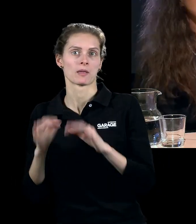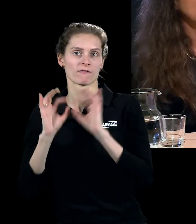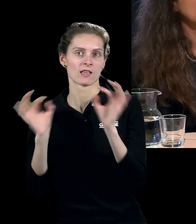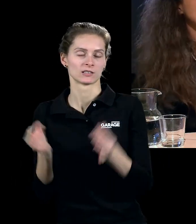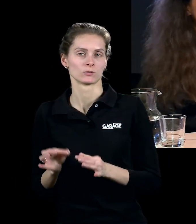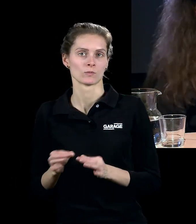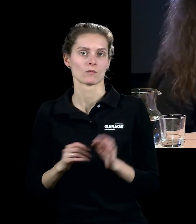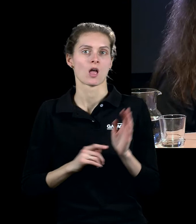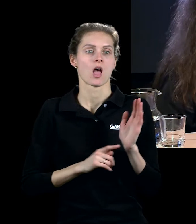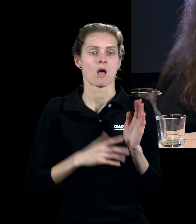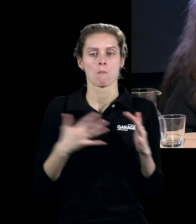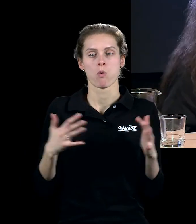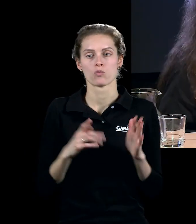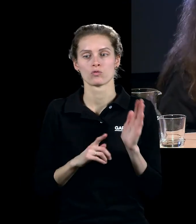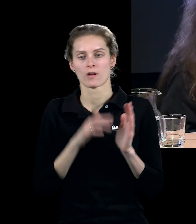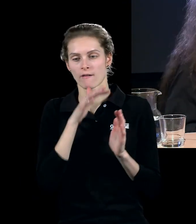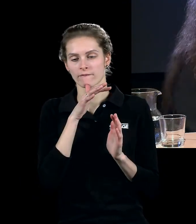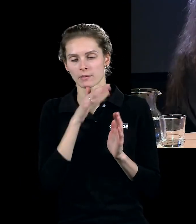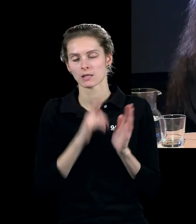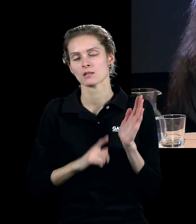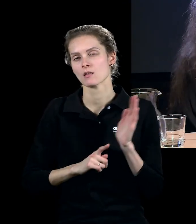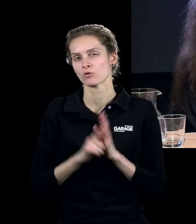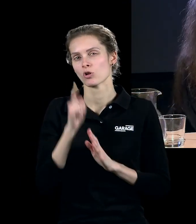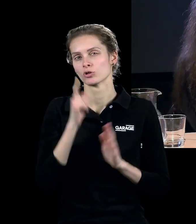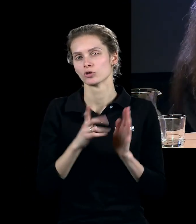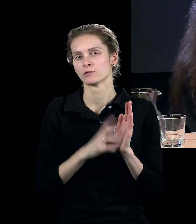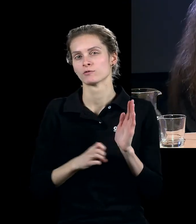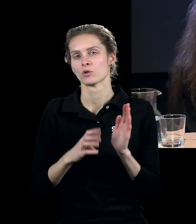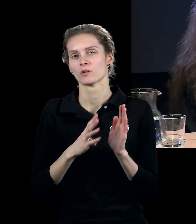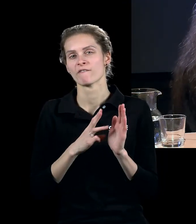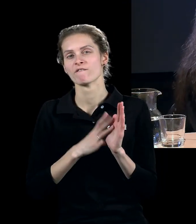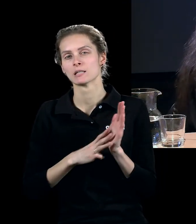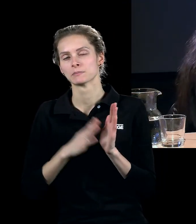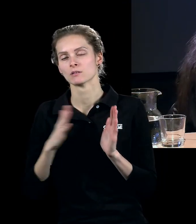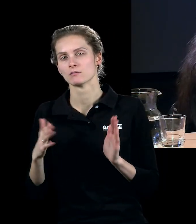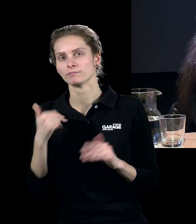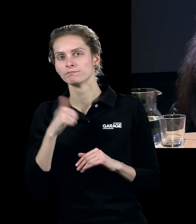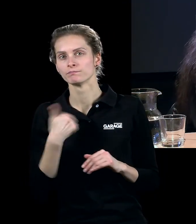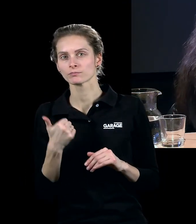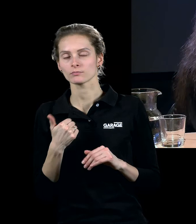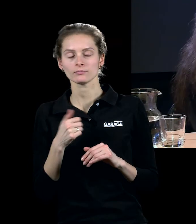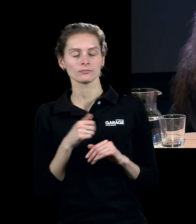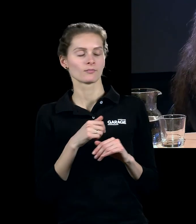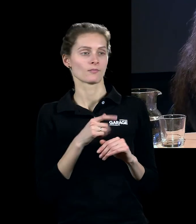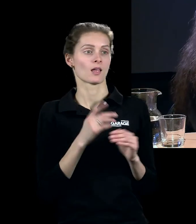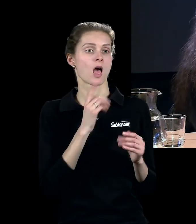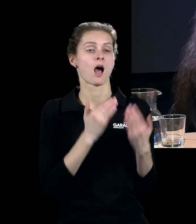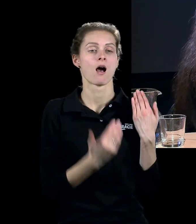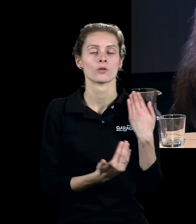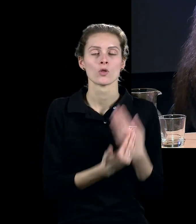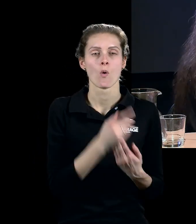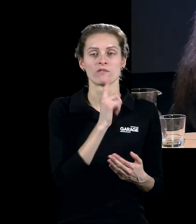начало 70-х, даже начало 80-х, была такая прекрасная, абсолютно утопическая идея, да, что каждая новая технология,